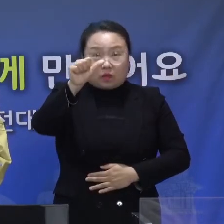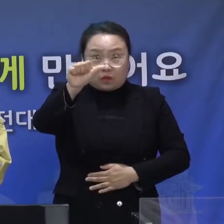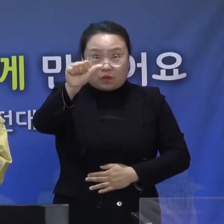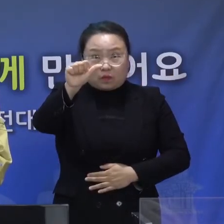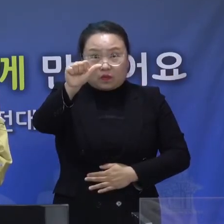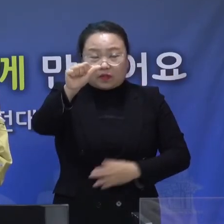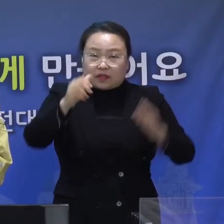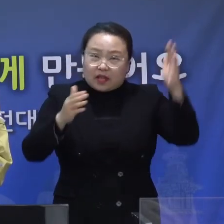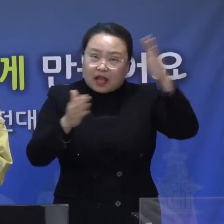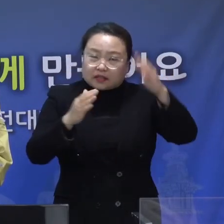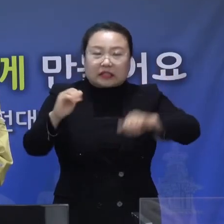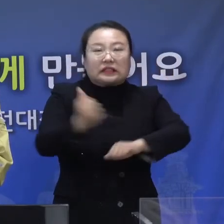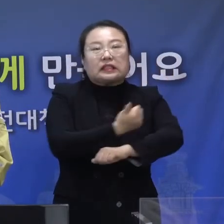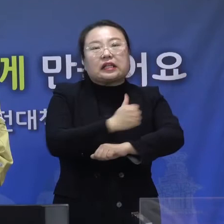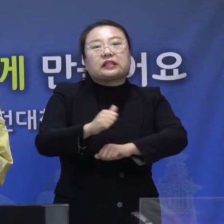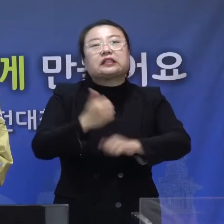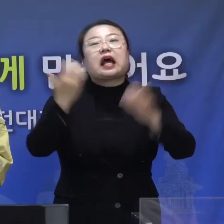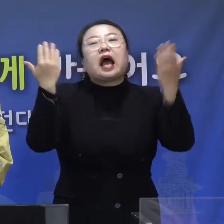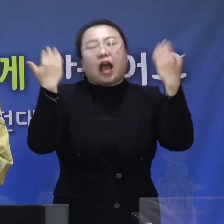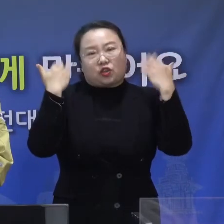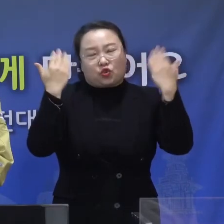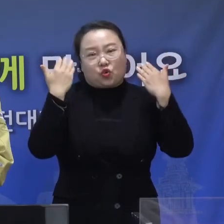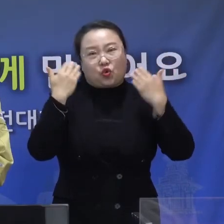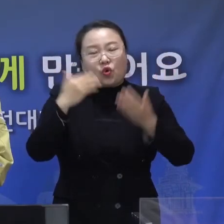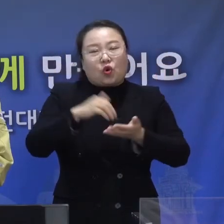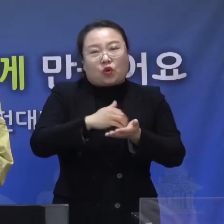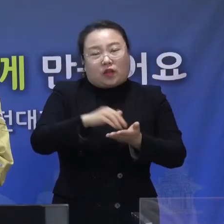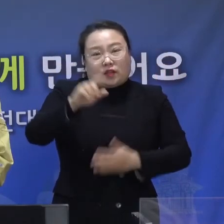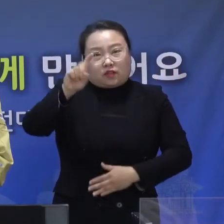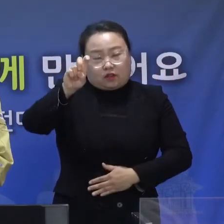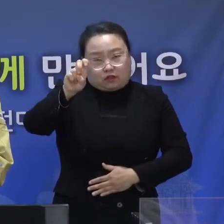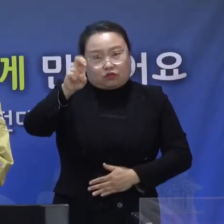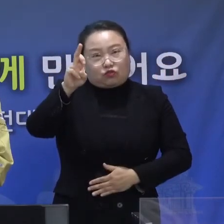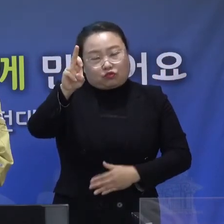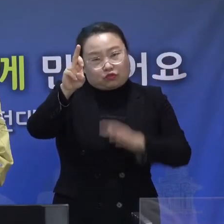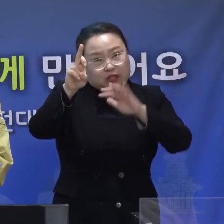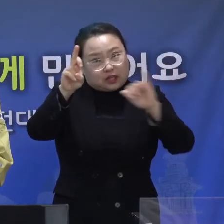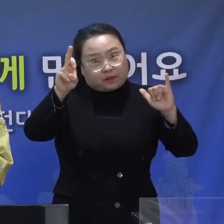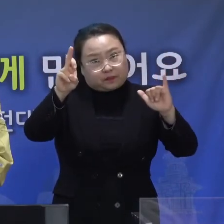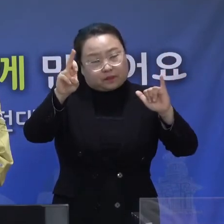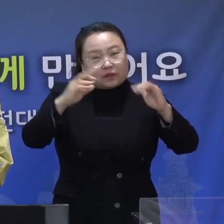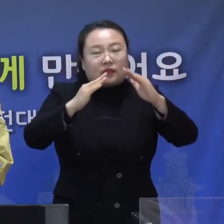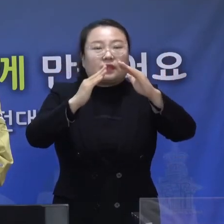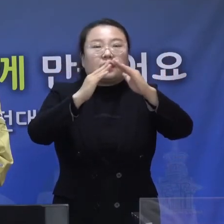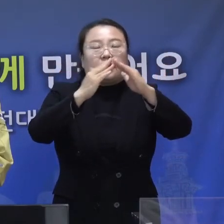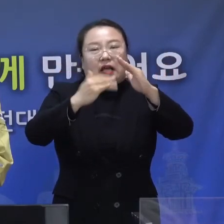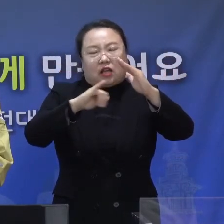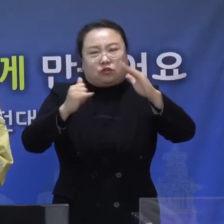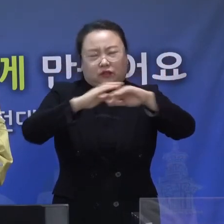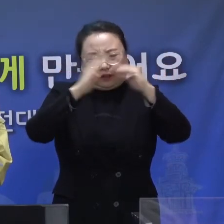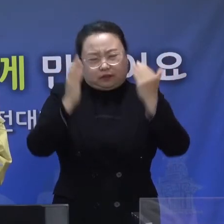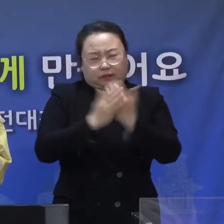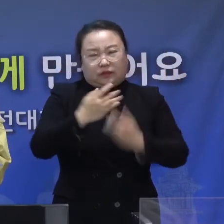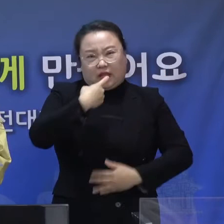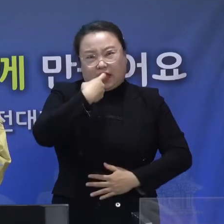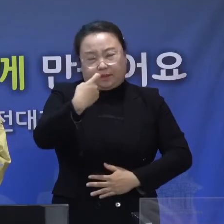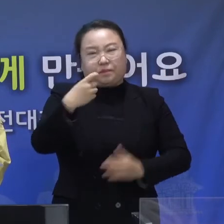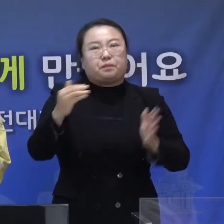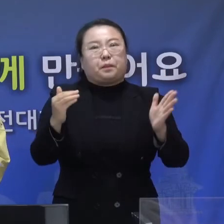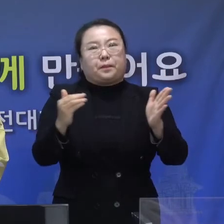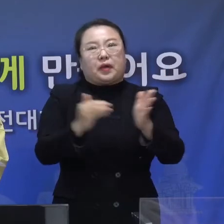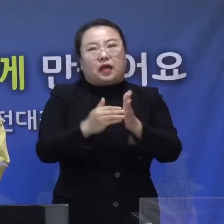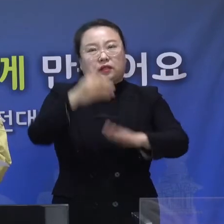학생 25명과 교사 12명, 가족 3명은 보건소에서 직접 방문하여 검사를 완료하고